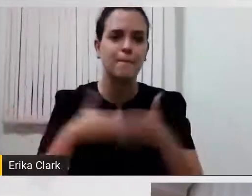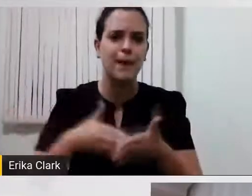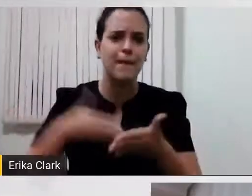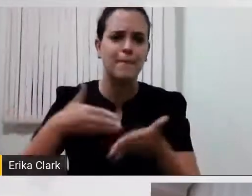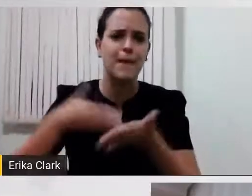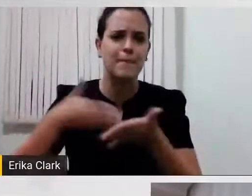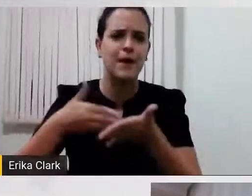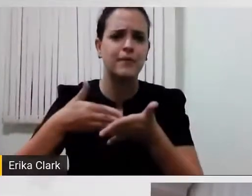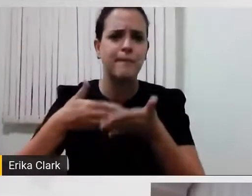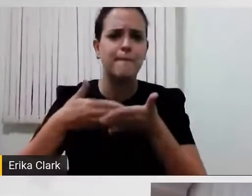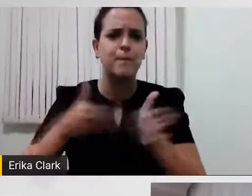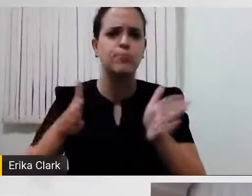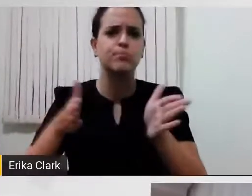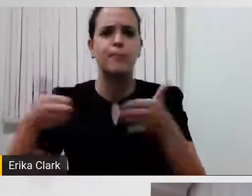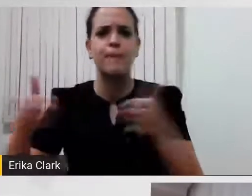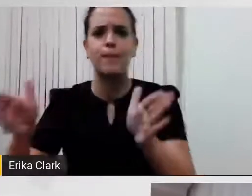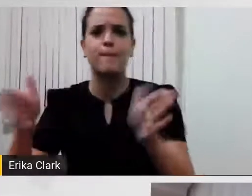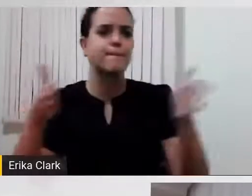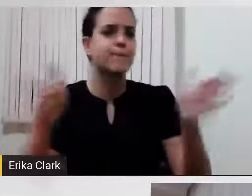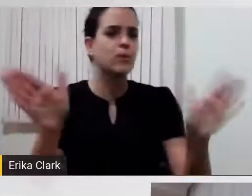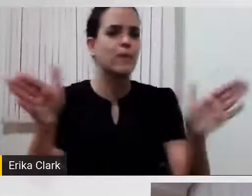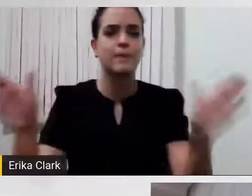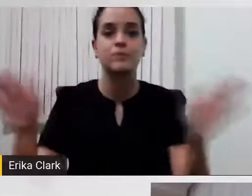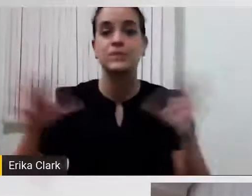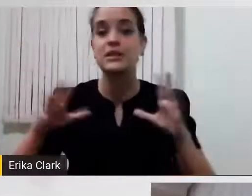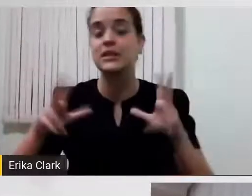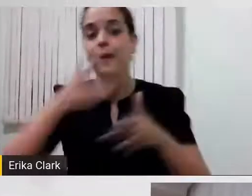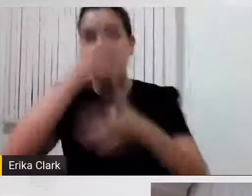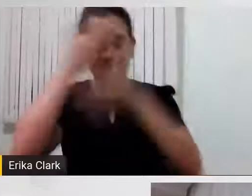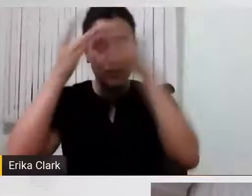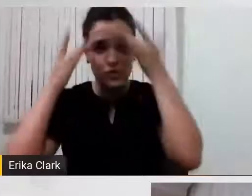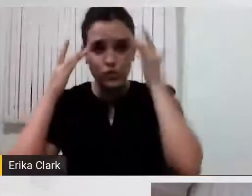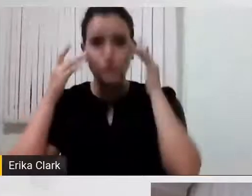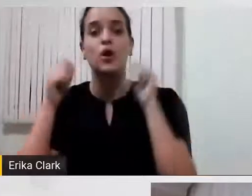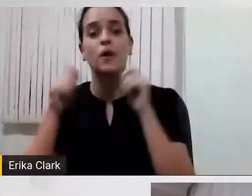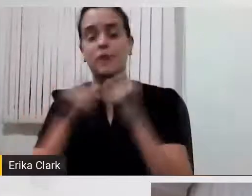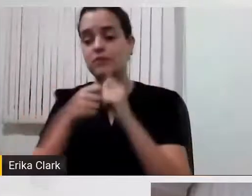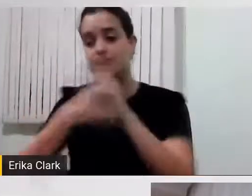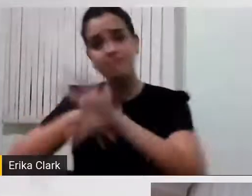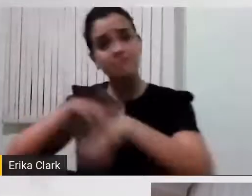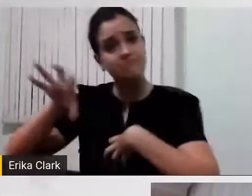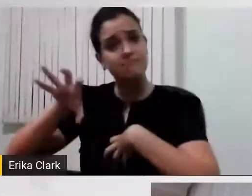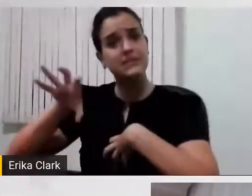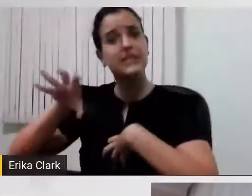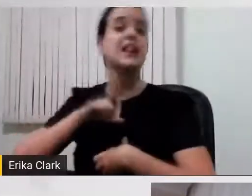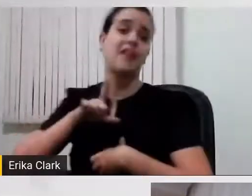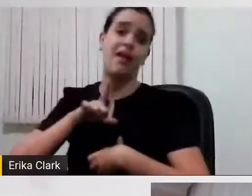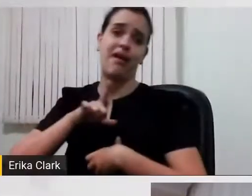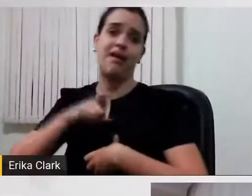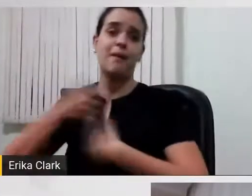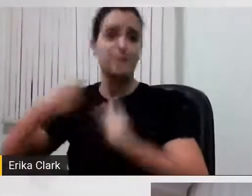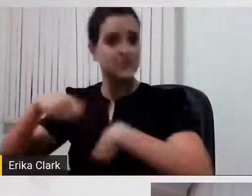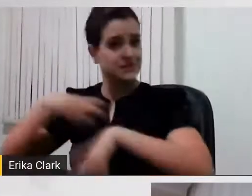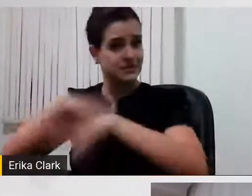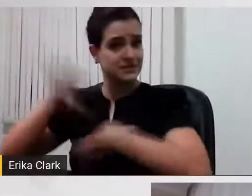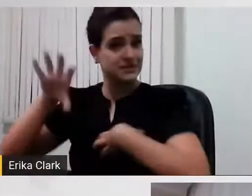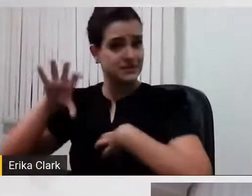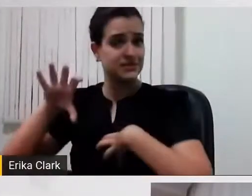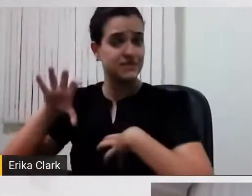Muitas vezes a gente pensa fazer aos outros aquilo que eu gostaria que fizessem a mim. Eu queria dizer assim, faça ao outro aquilo que ele gostaria que fizesse a